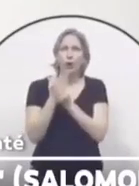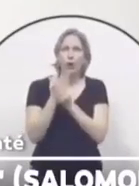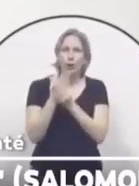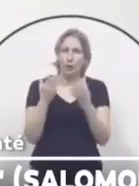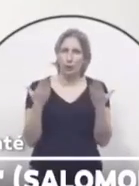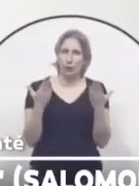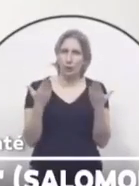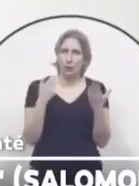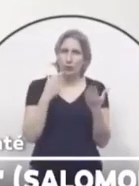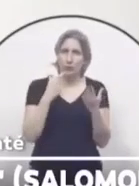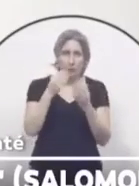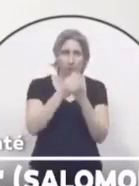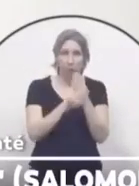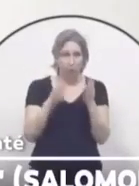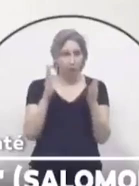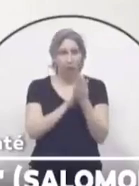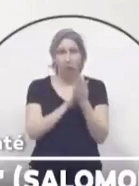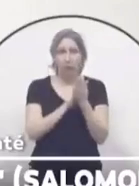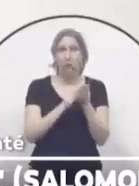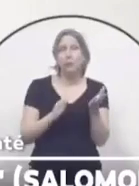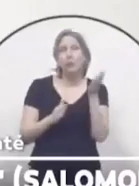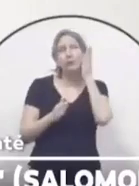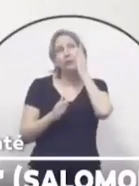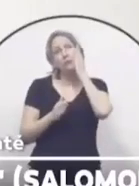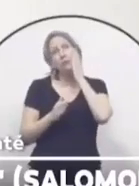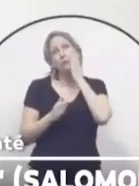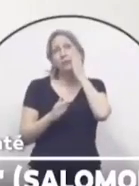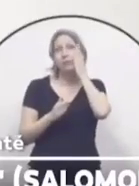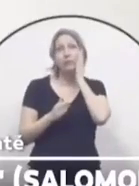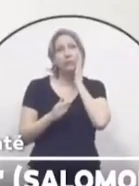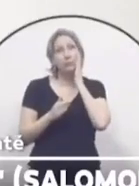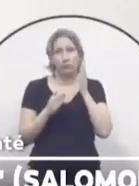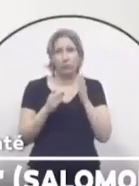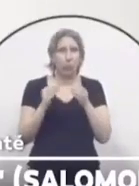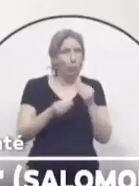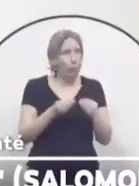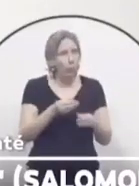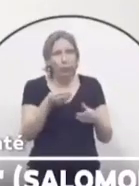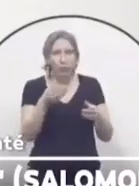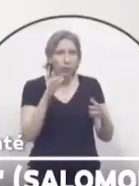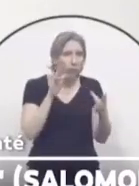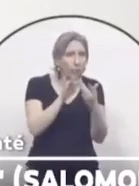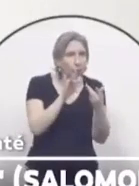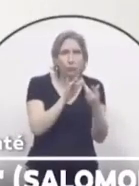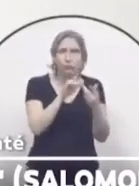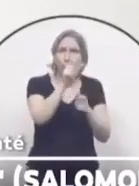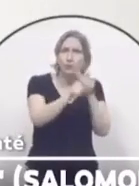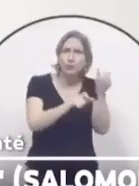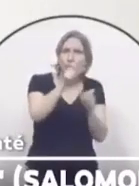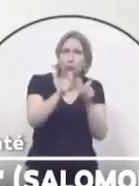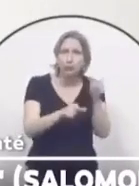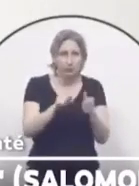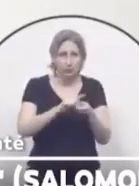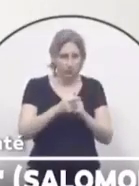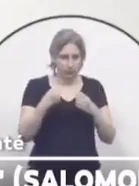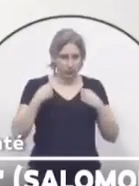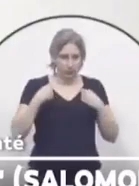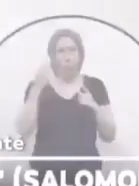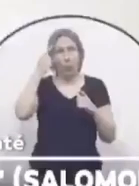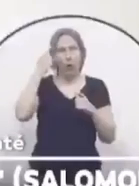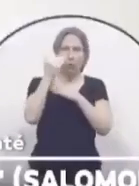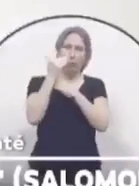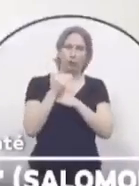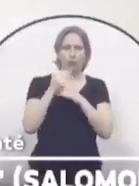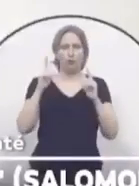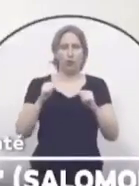on a potentiellement du virus sur les mains et ensuite on se touche le visage, on a des contacts avec les gens et donc on se protège soi-même mais on contamine son